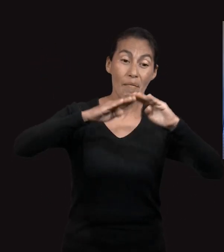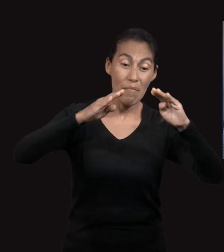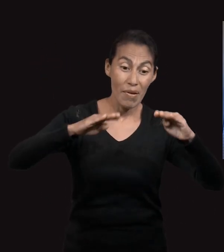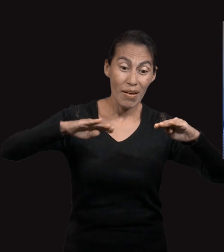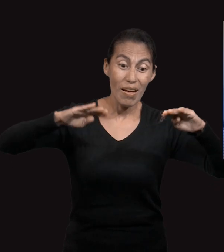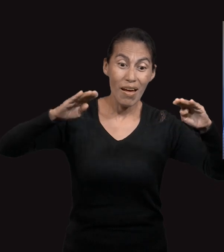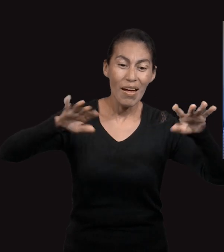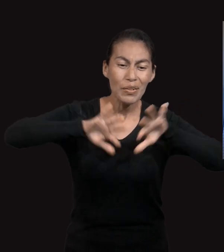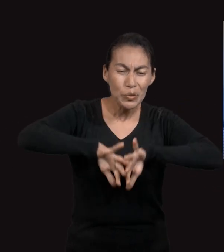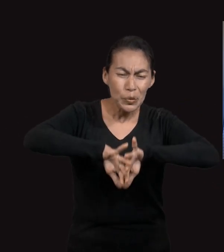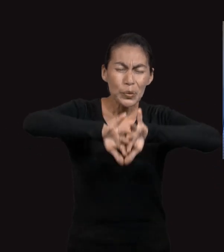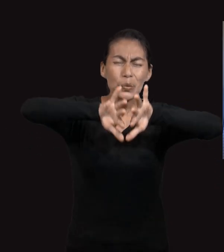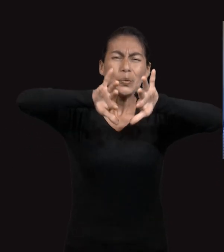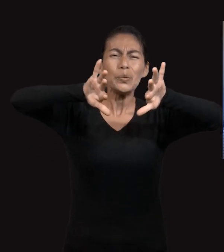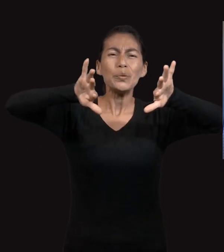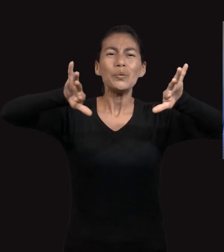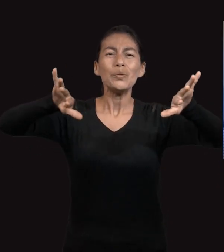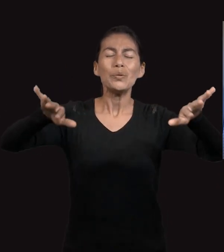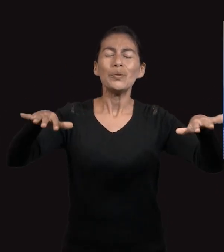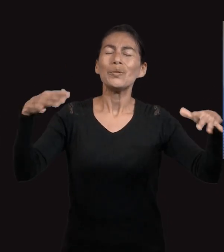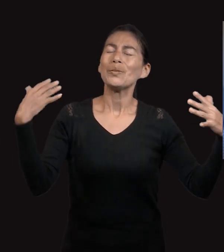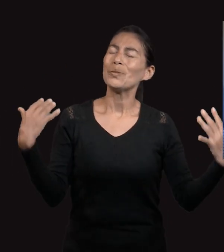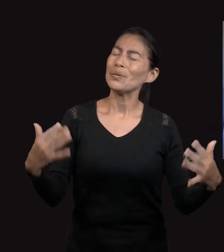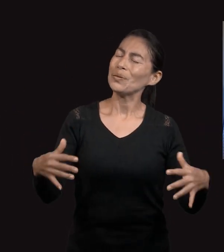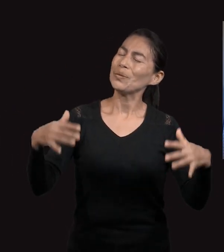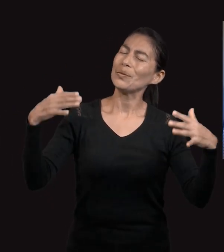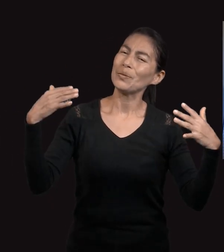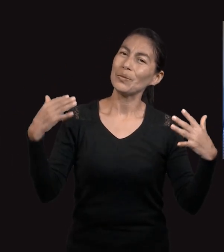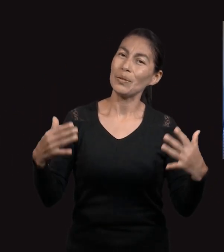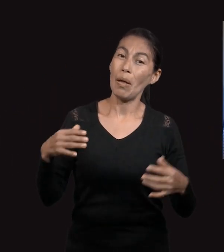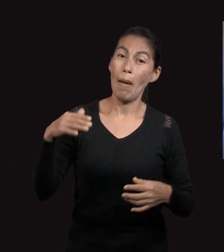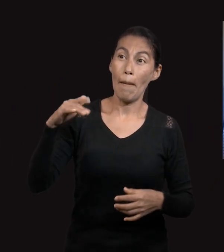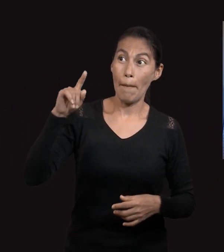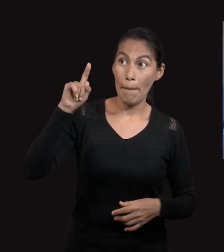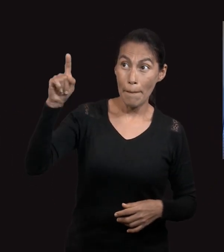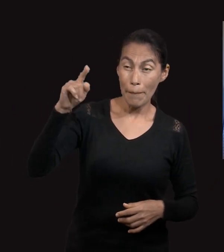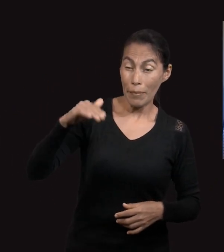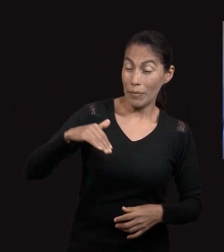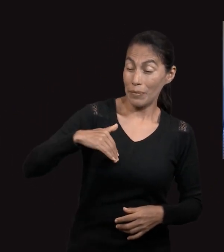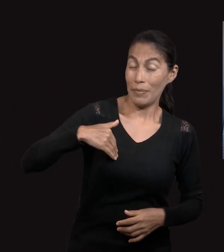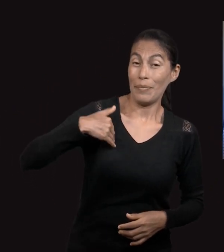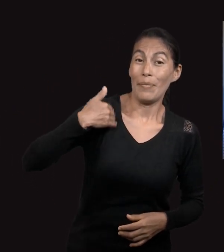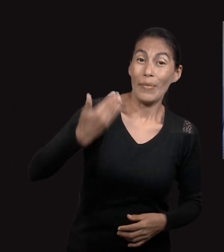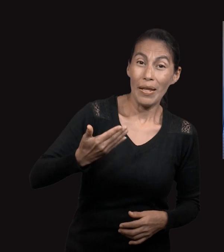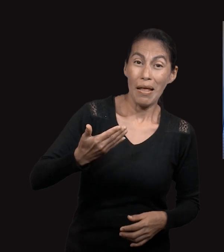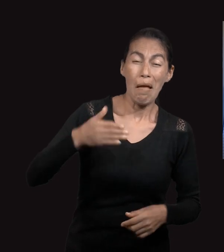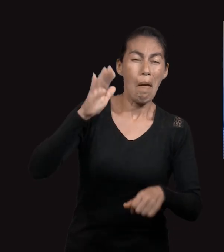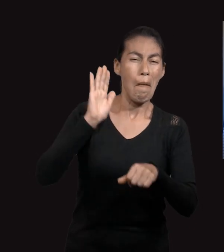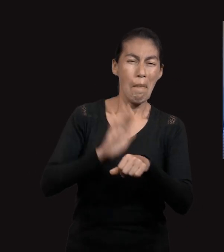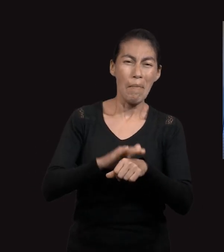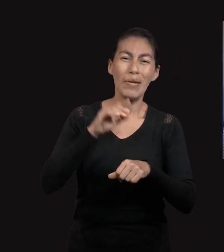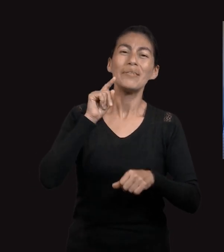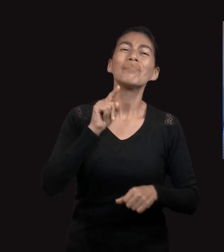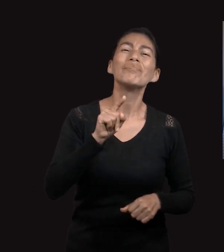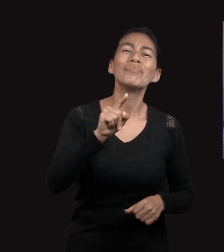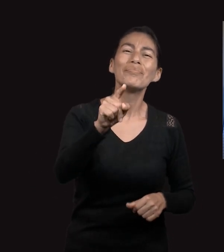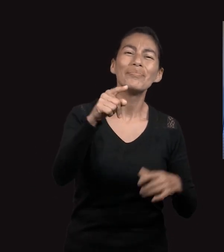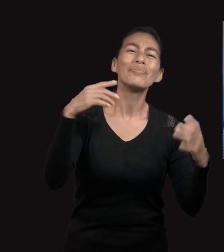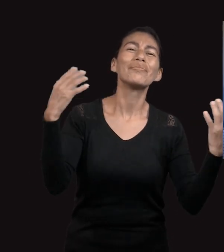abrió el mar y mucho más hará por